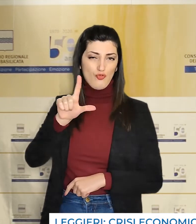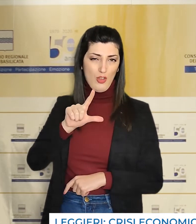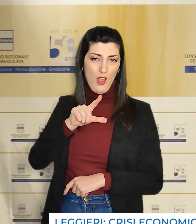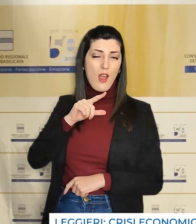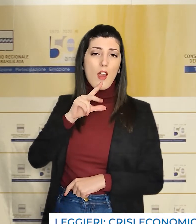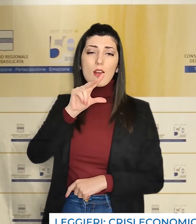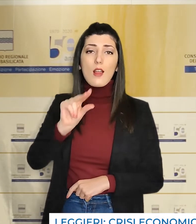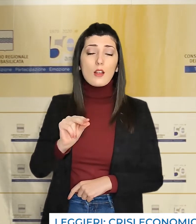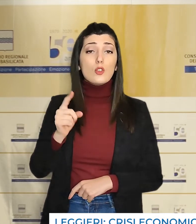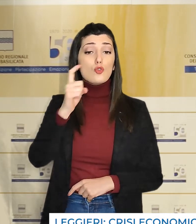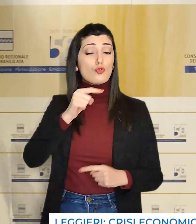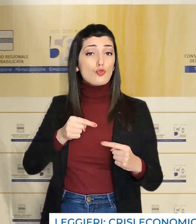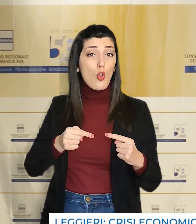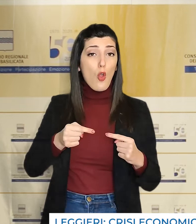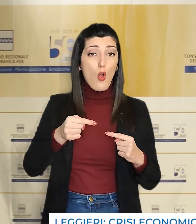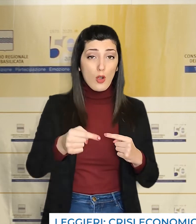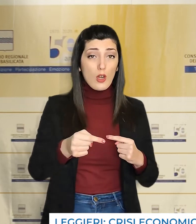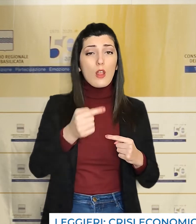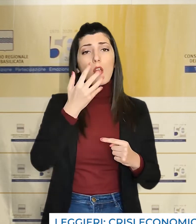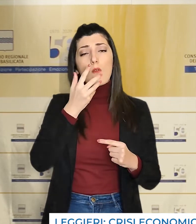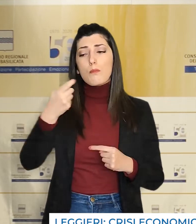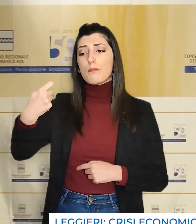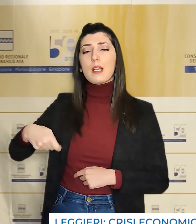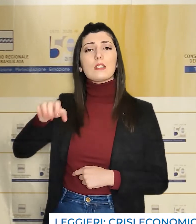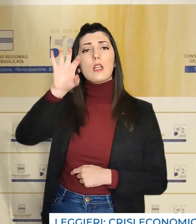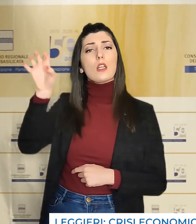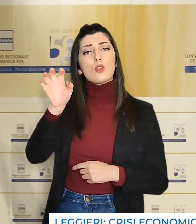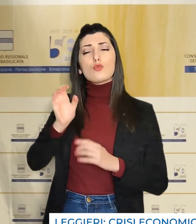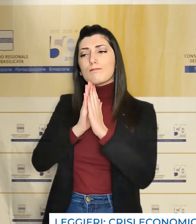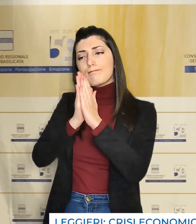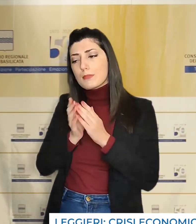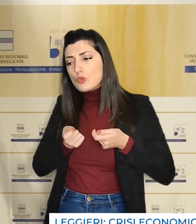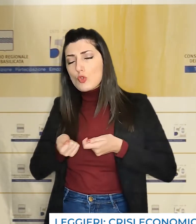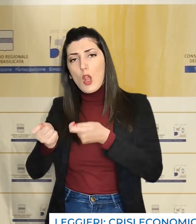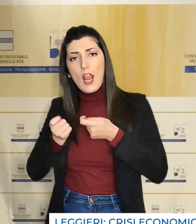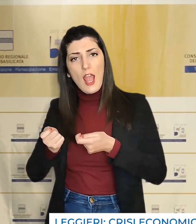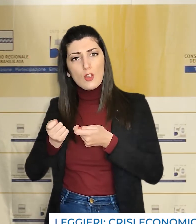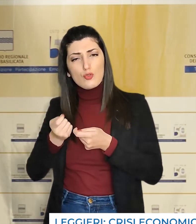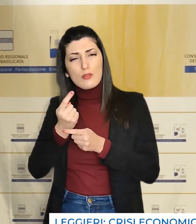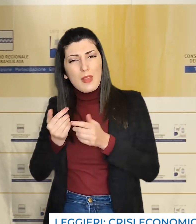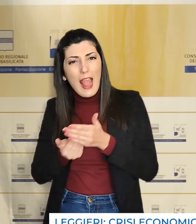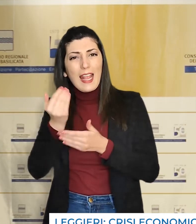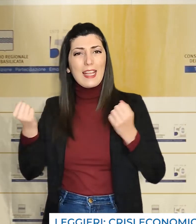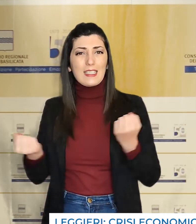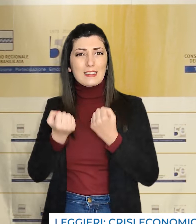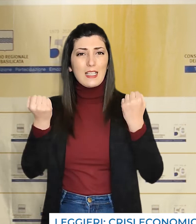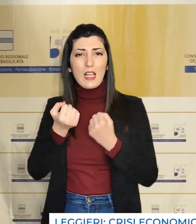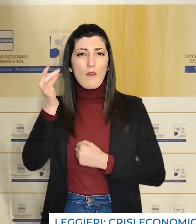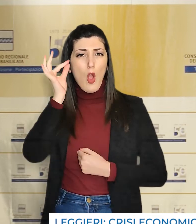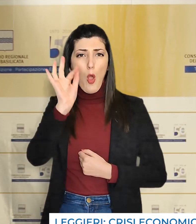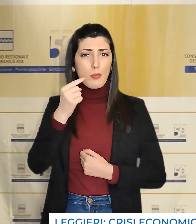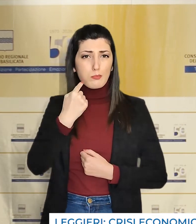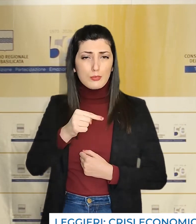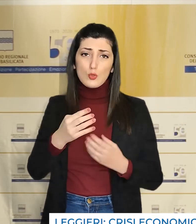ha concluso i consiglieri, nei prossimi giorni solleciterò il presidente della regione a prendere iniziative